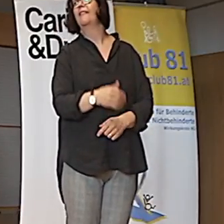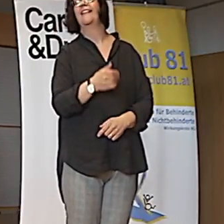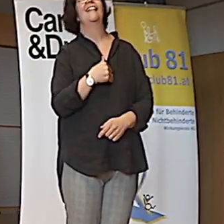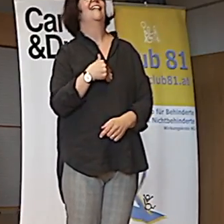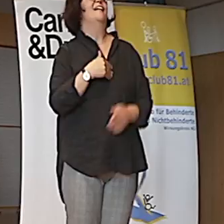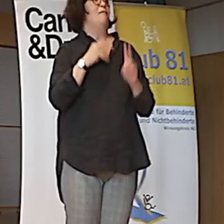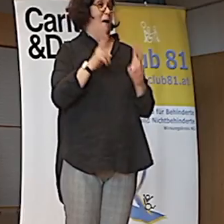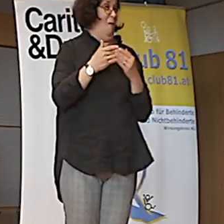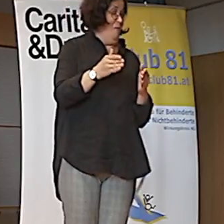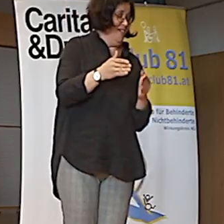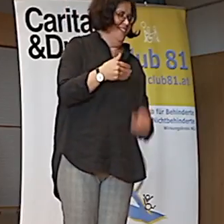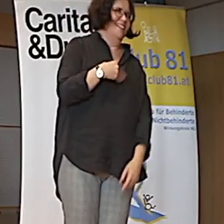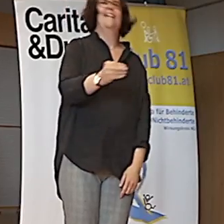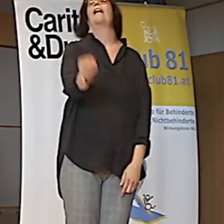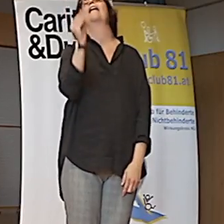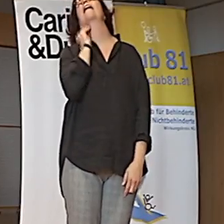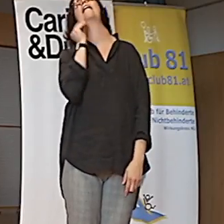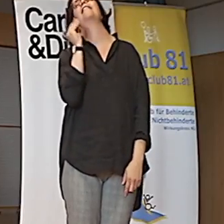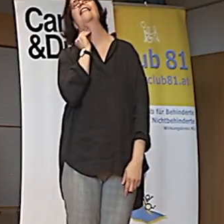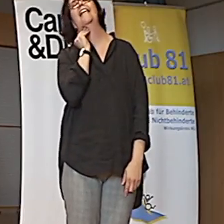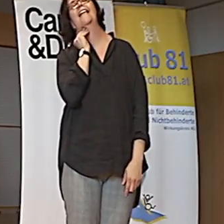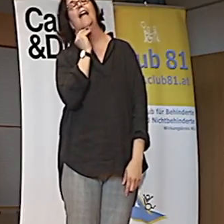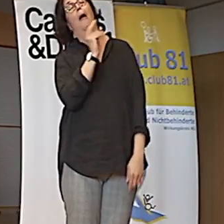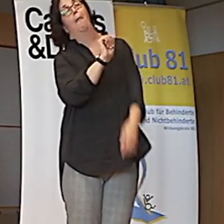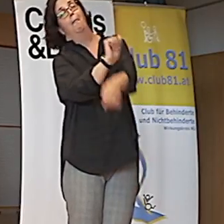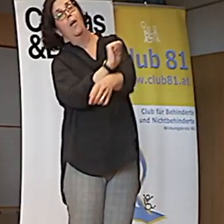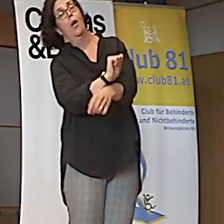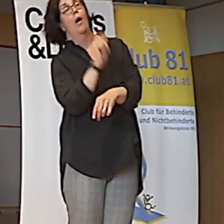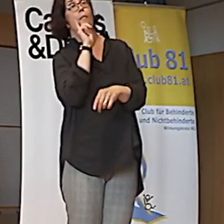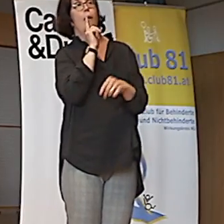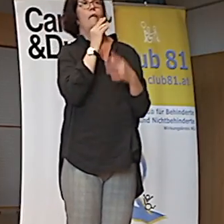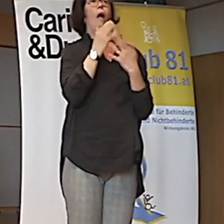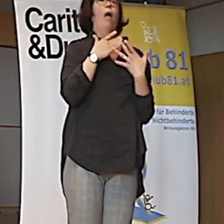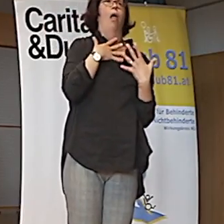genieße es. Es ist so schön zu sehen, wie die Mami sagt.